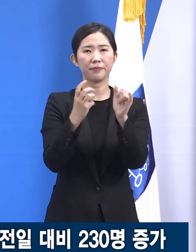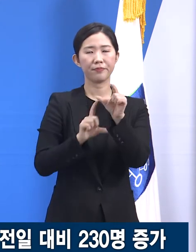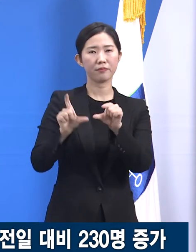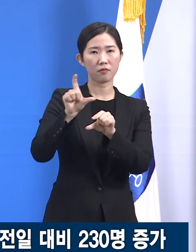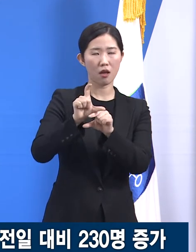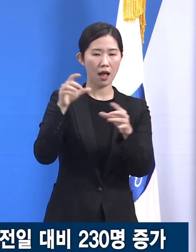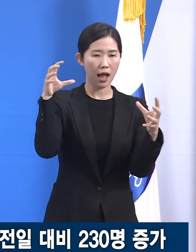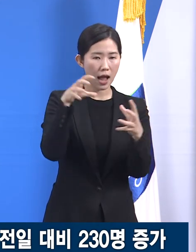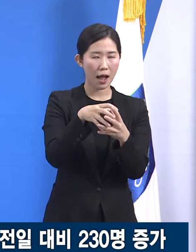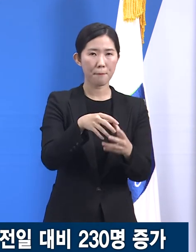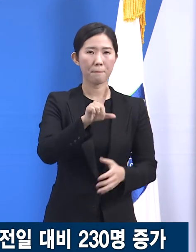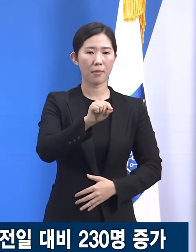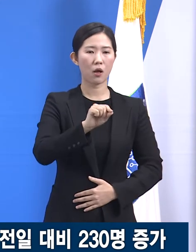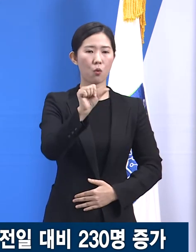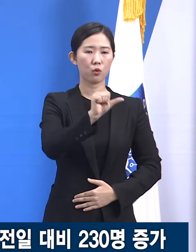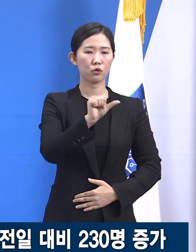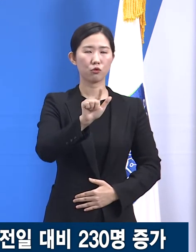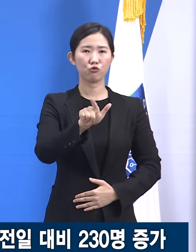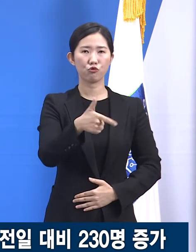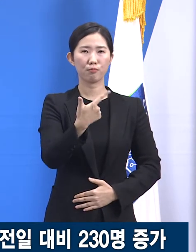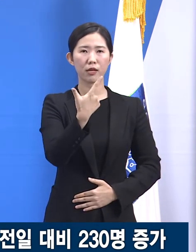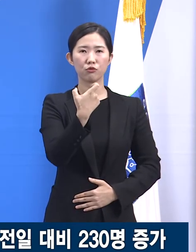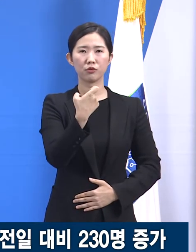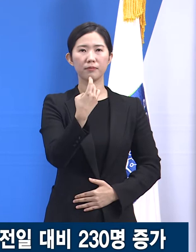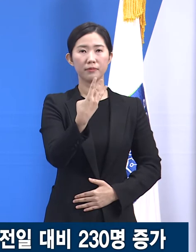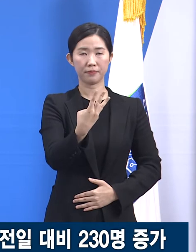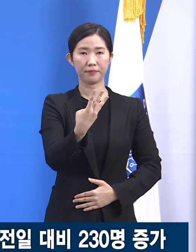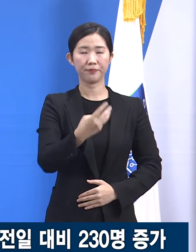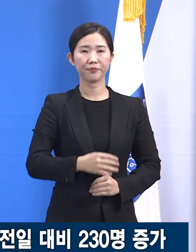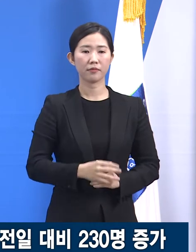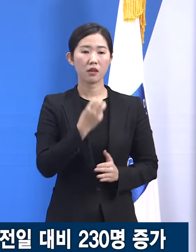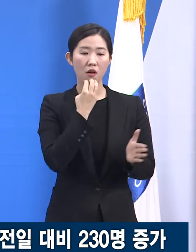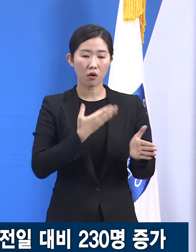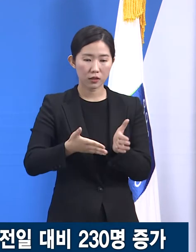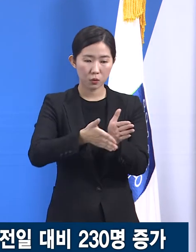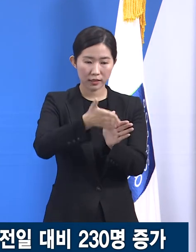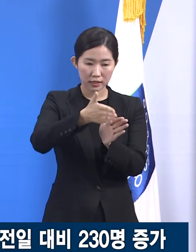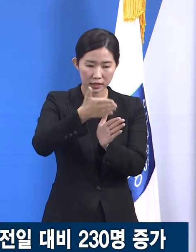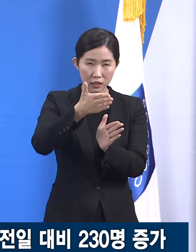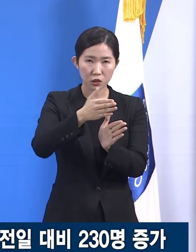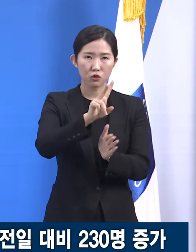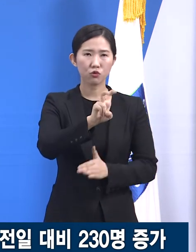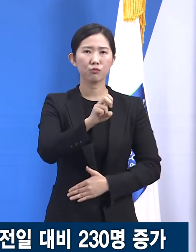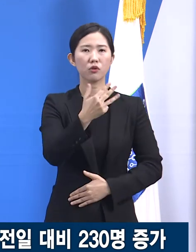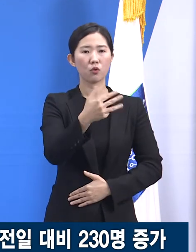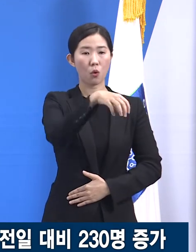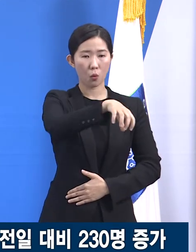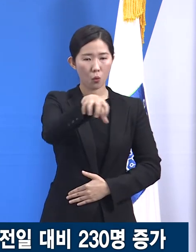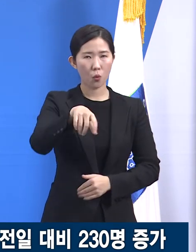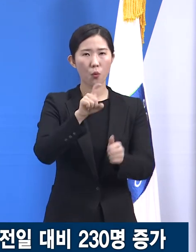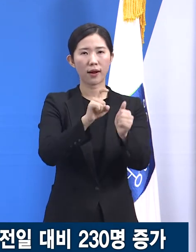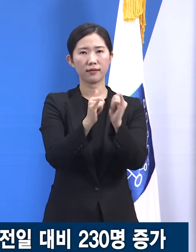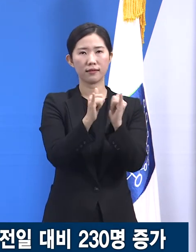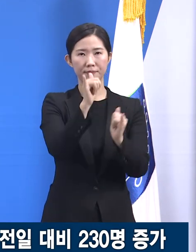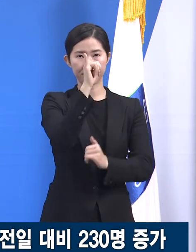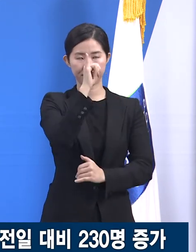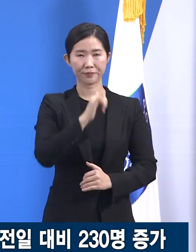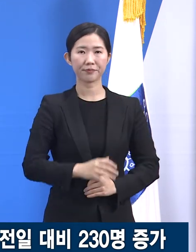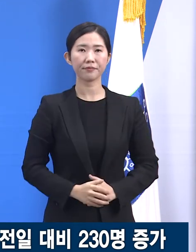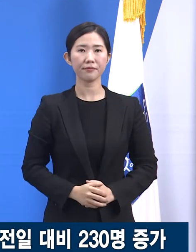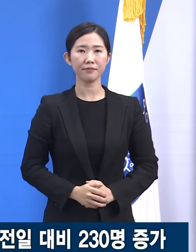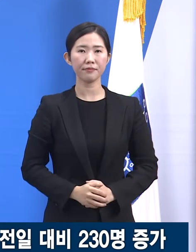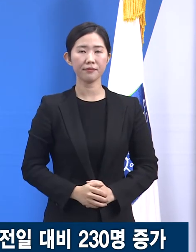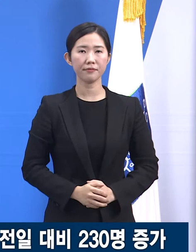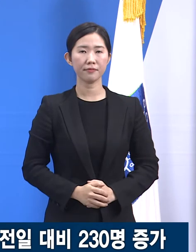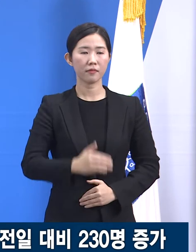15,663명입니다. 도내 28개 시군에서 확진자가 발생했습니다. 국내